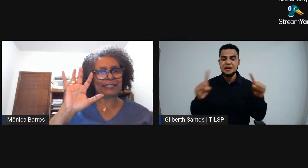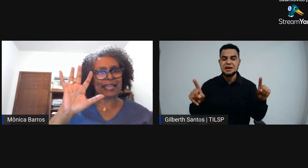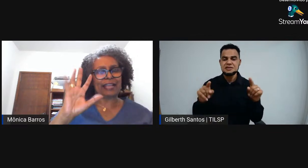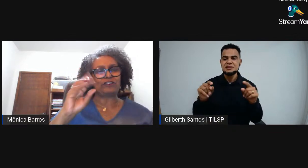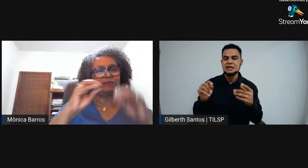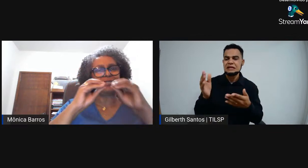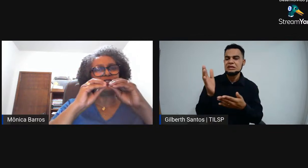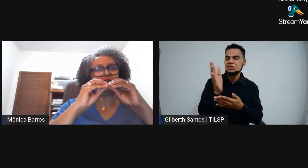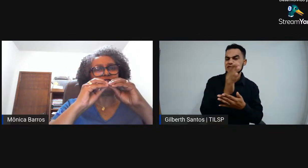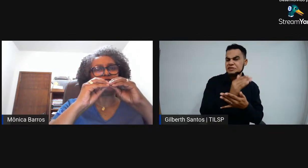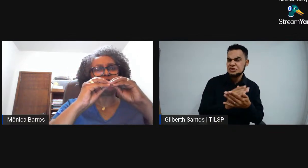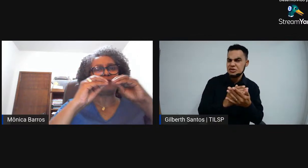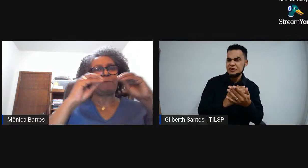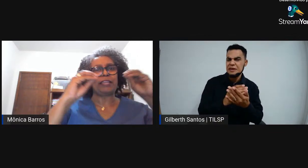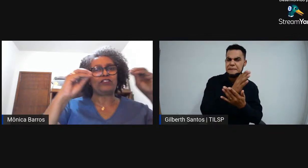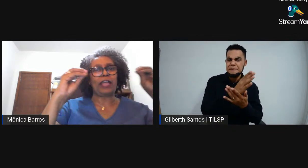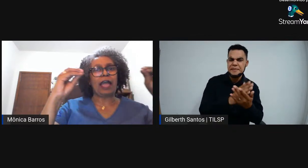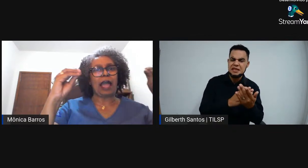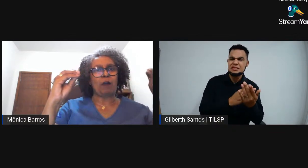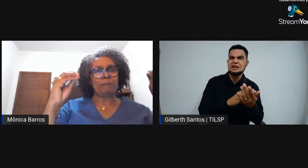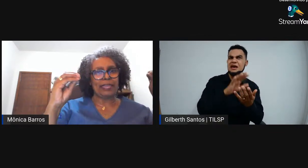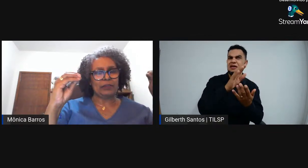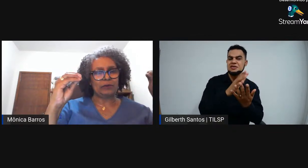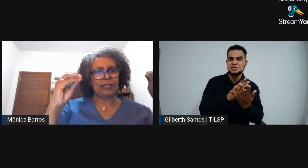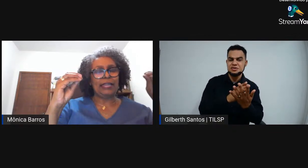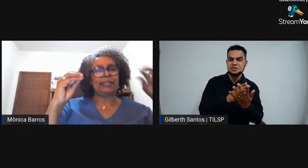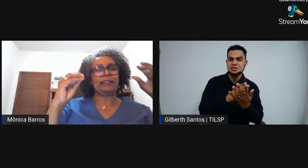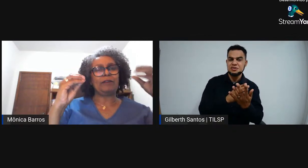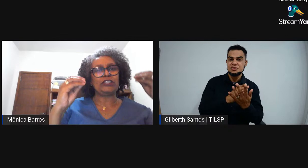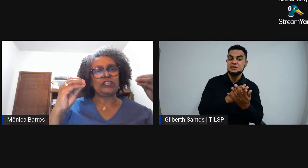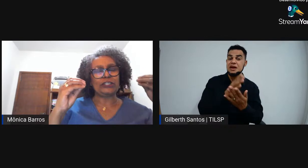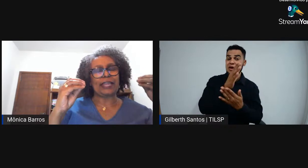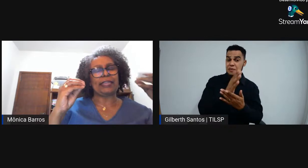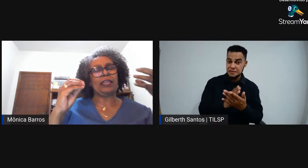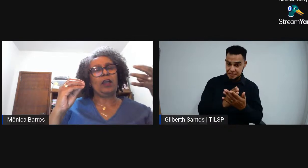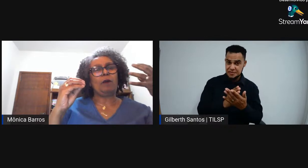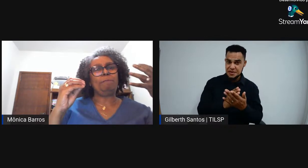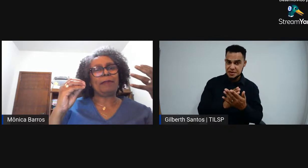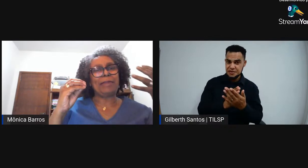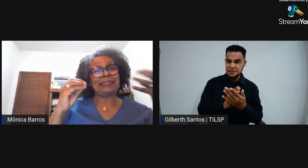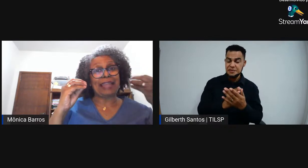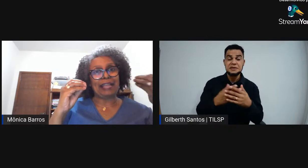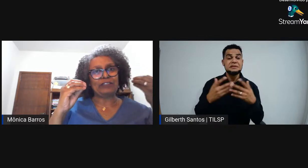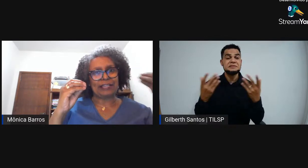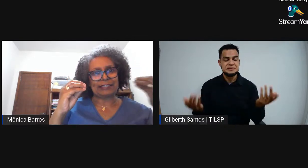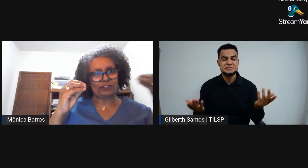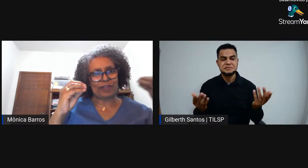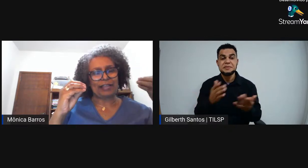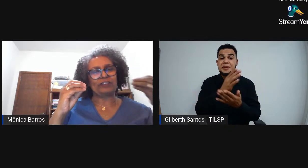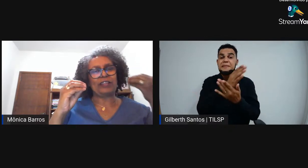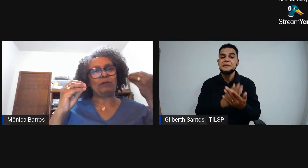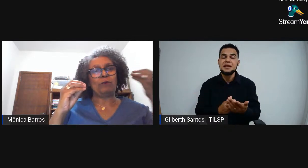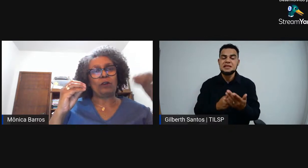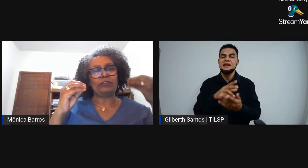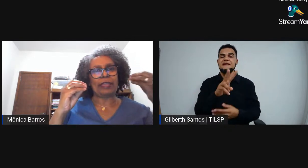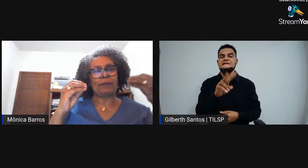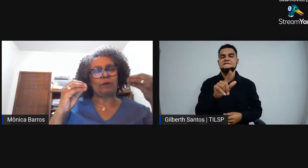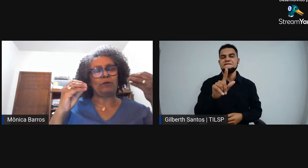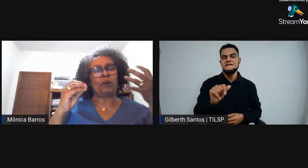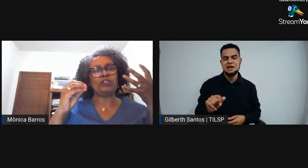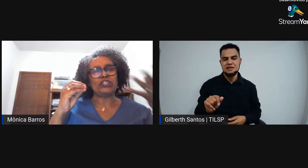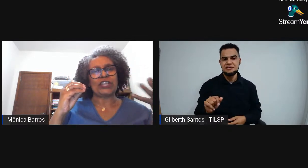essa metade vai se dividir novamente ao meio. Então, gente tem metade dessas vagas, um